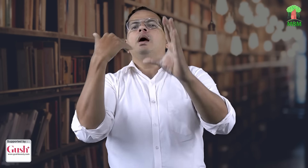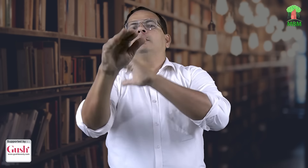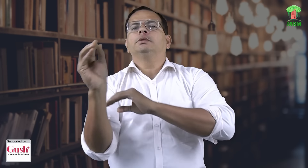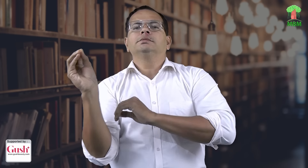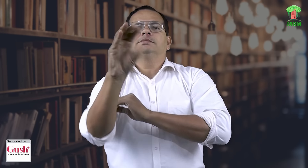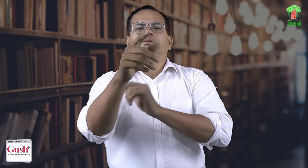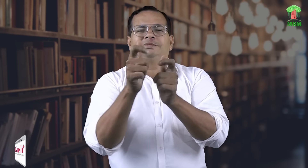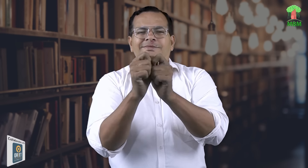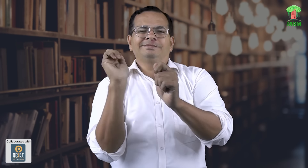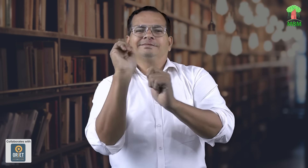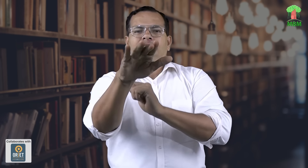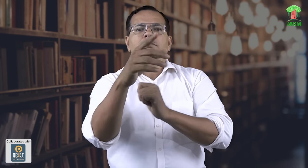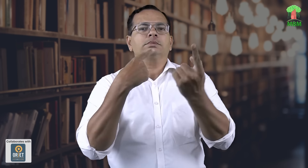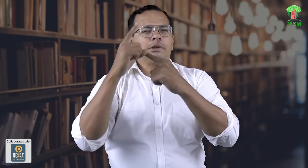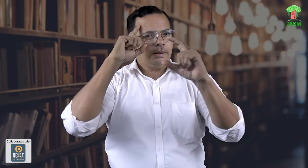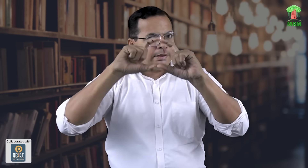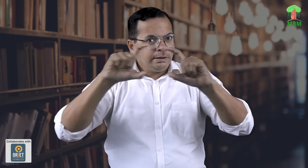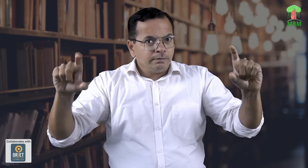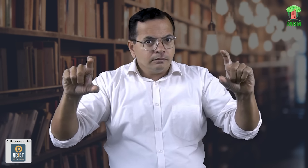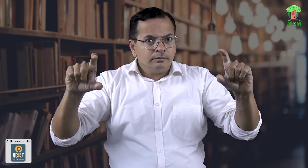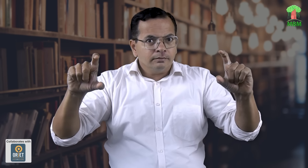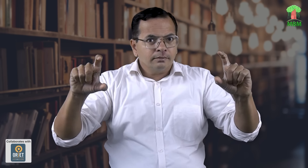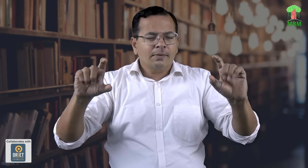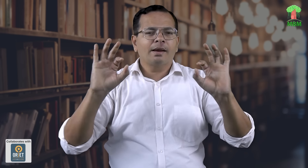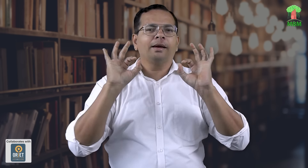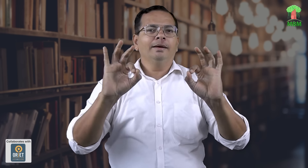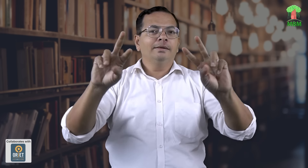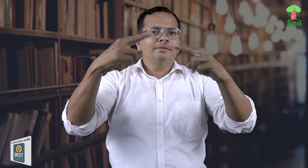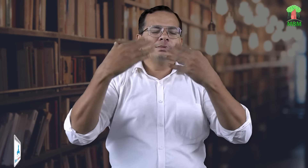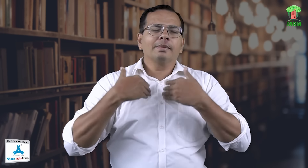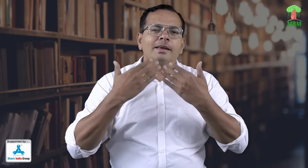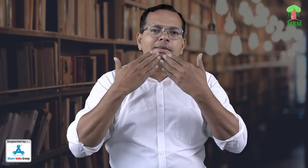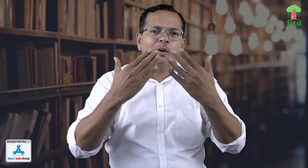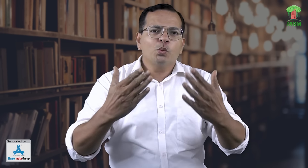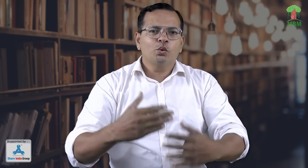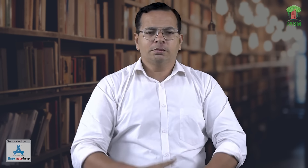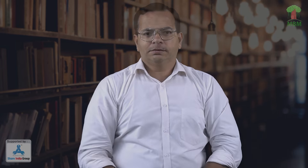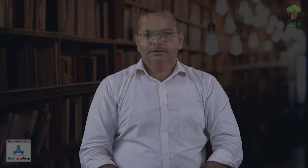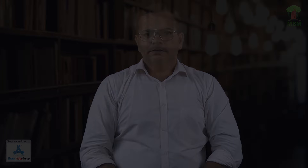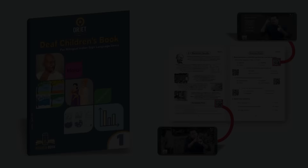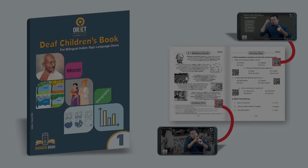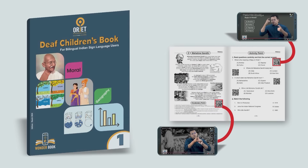भुक्तान कर सकते हैं, और वो आपको उसकी जानकारी message कर दे सकते हैं, मुझे देखने के लिए बहुत बहुत धन्यव